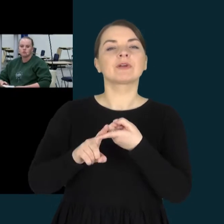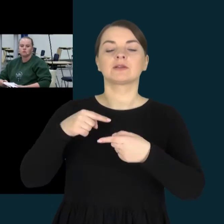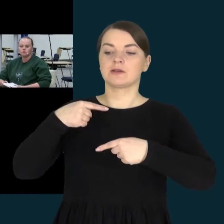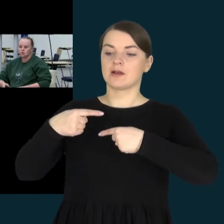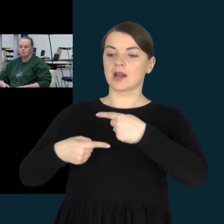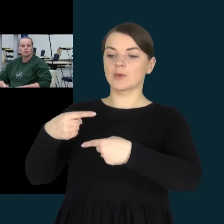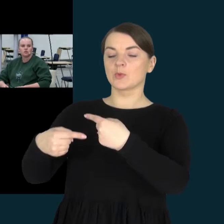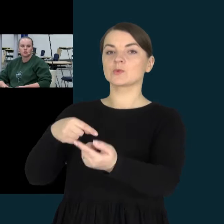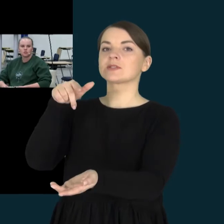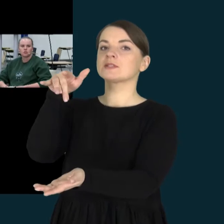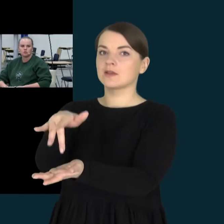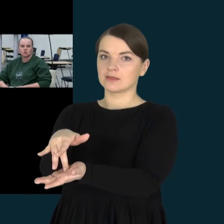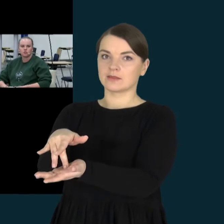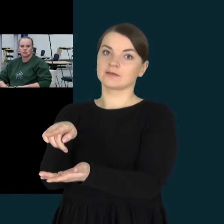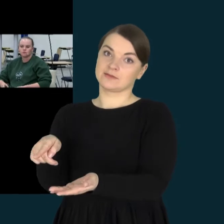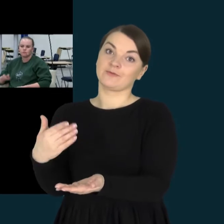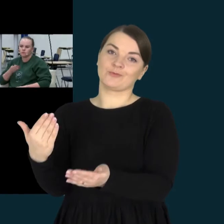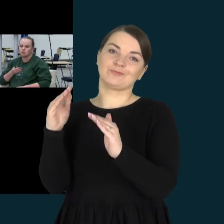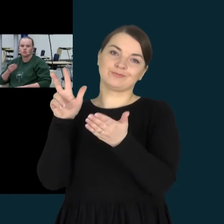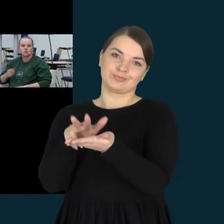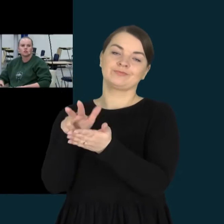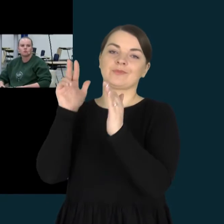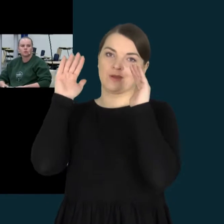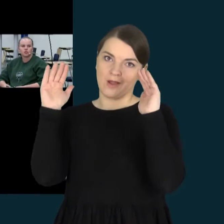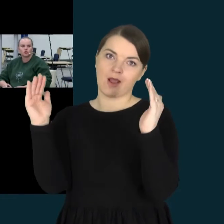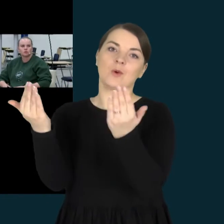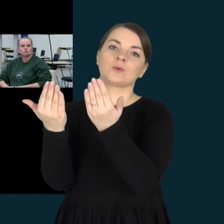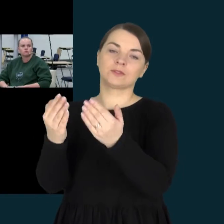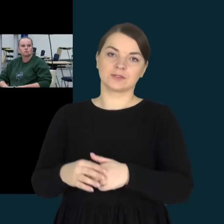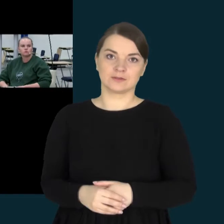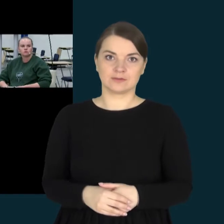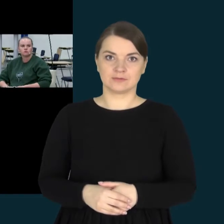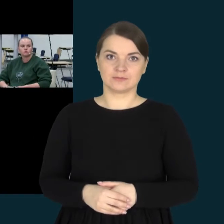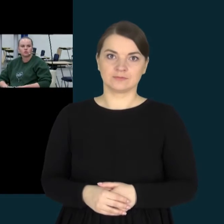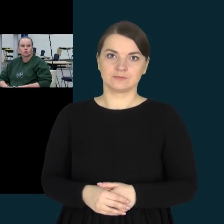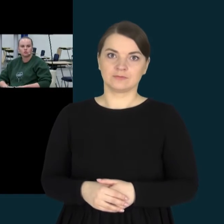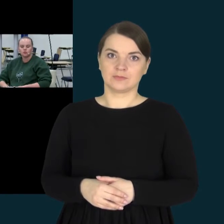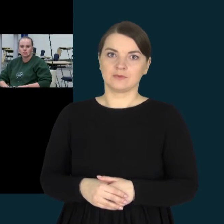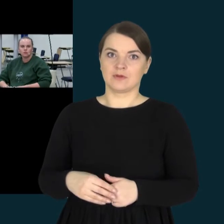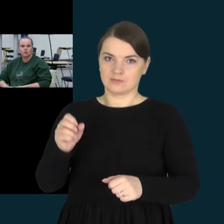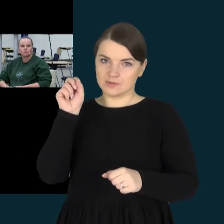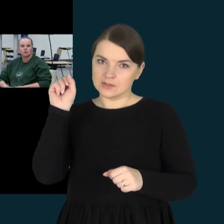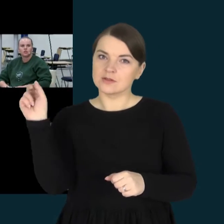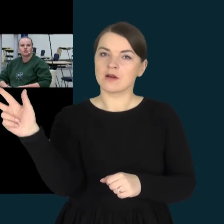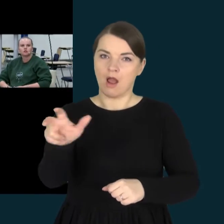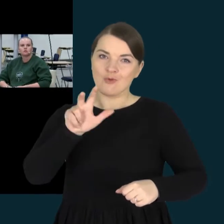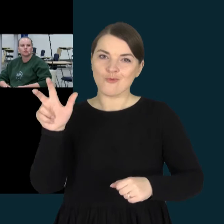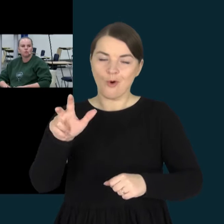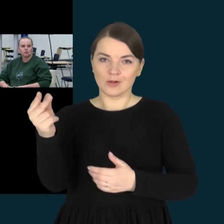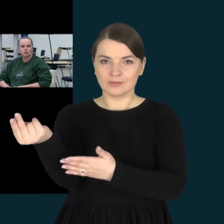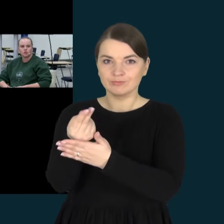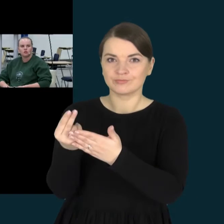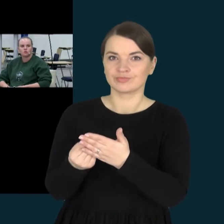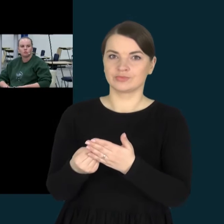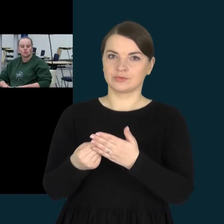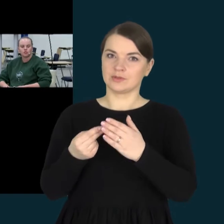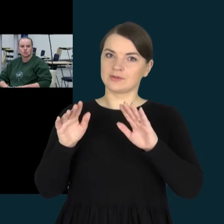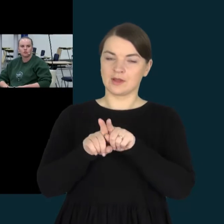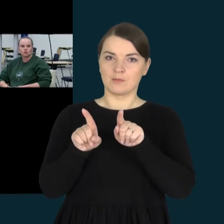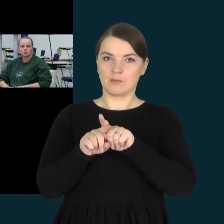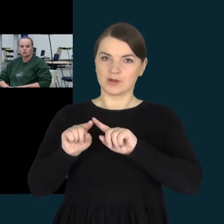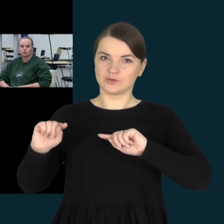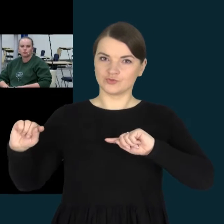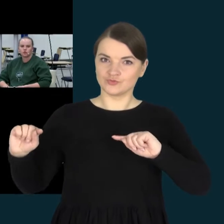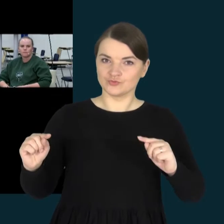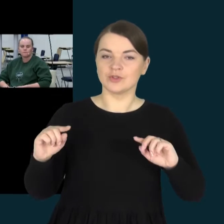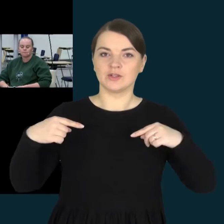centro duomenis jis yra autistas. Autistas piešia drakoniuką, piešia džipą, piešia